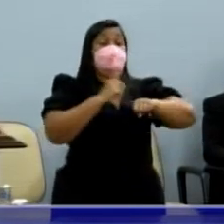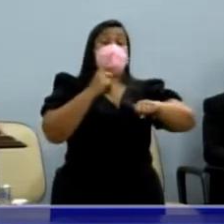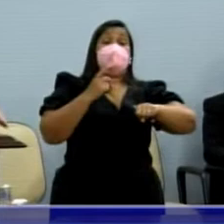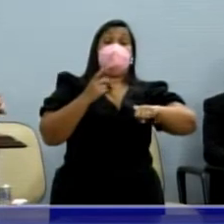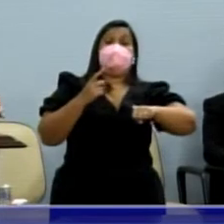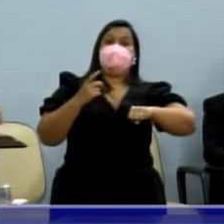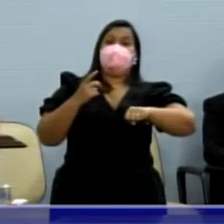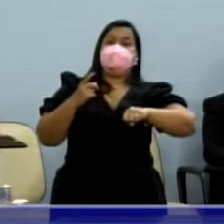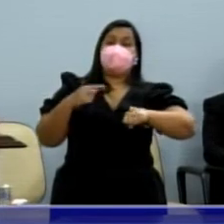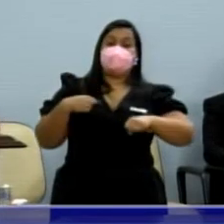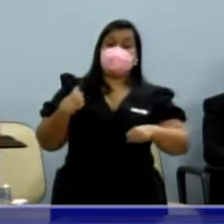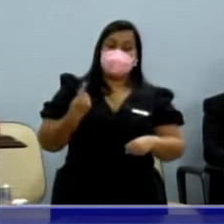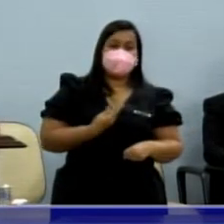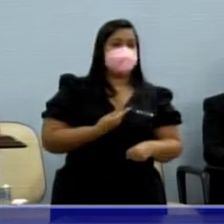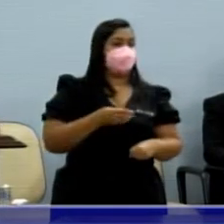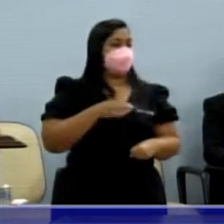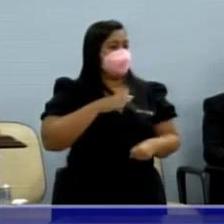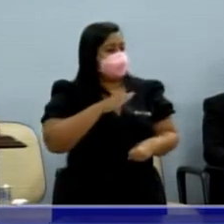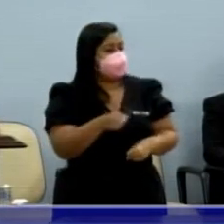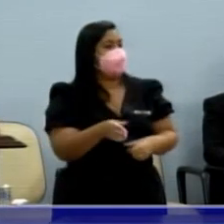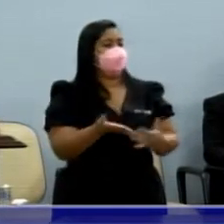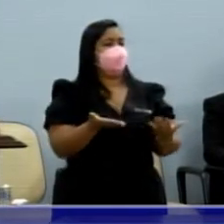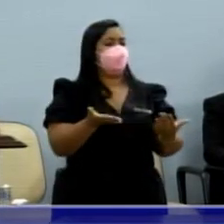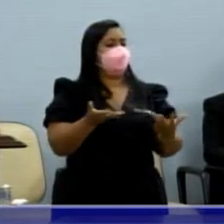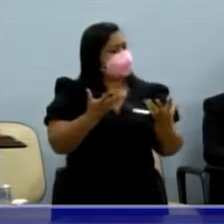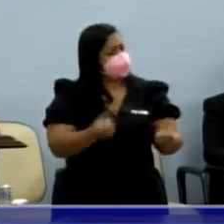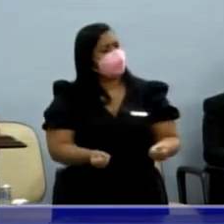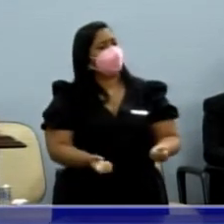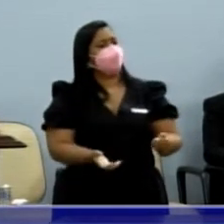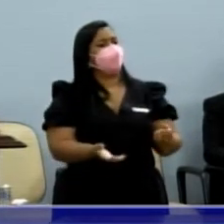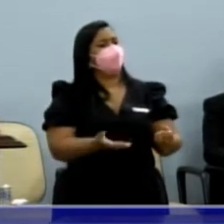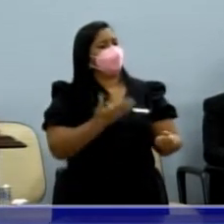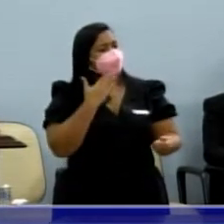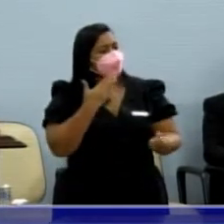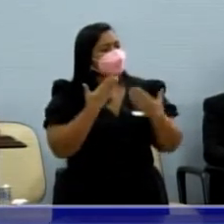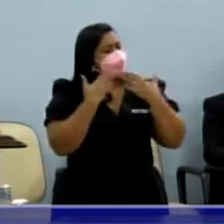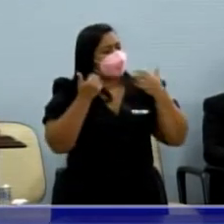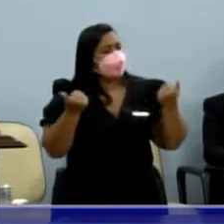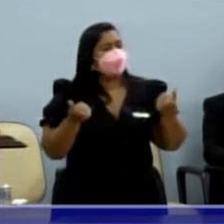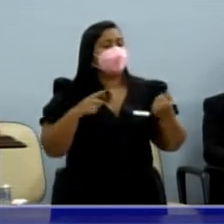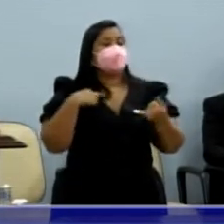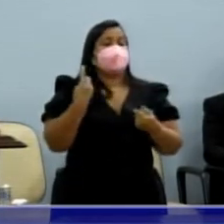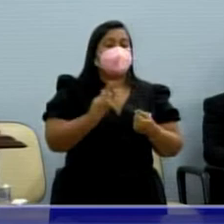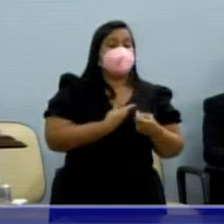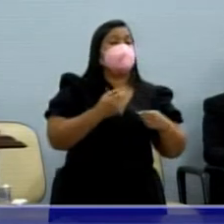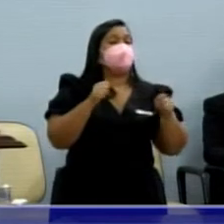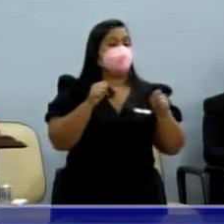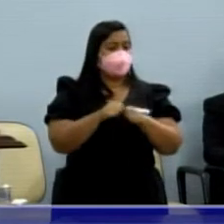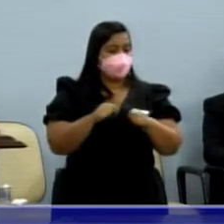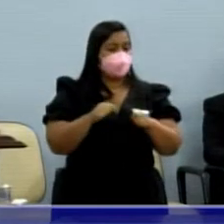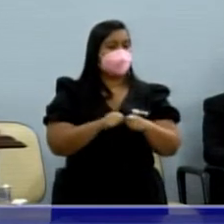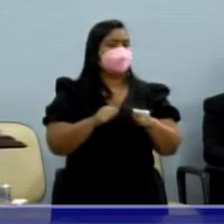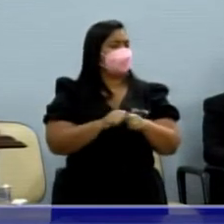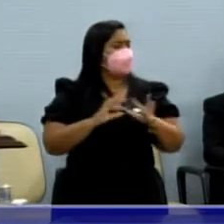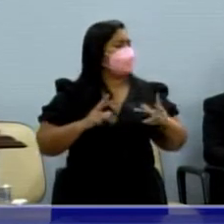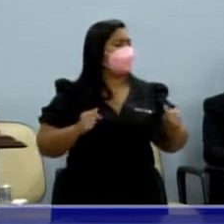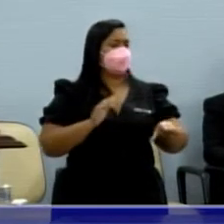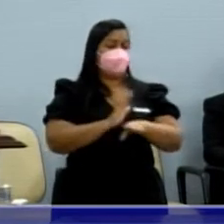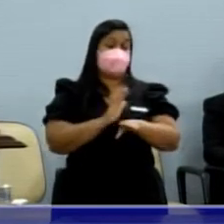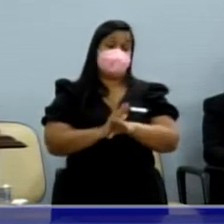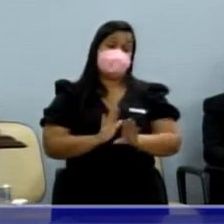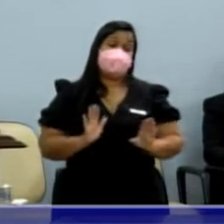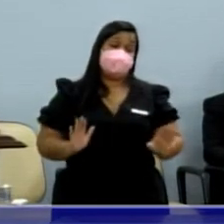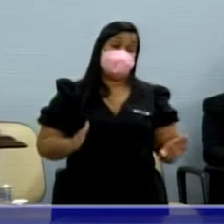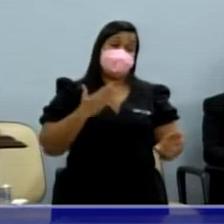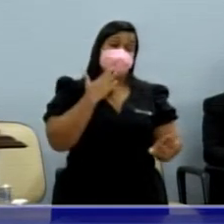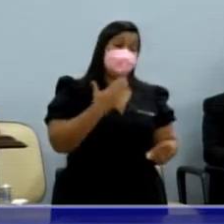correr atrás, dar a cara a tapa, vamos lá, pedindo melhorias, a gente faz de tudo. Mas quando